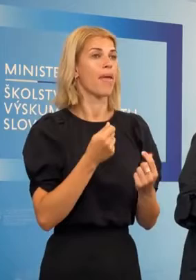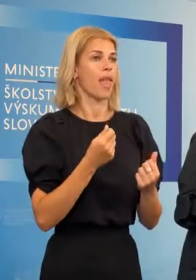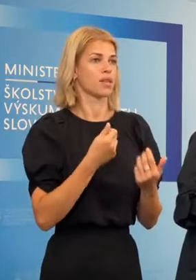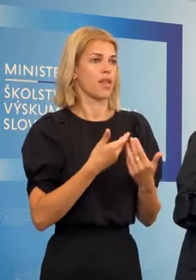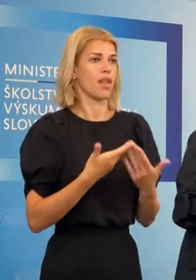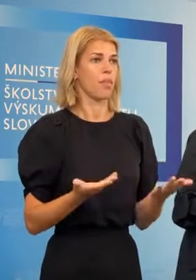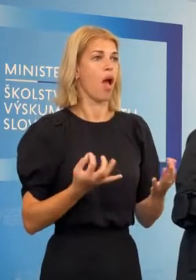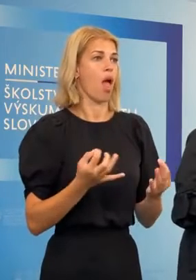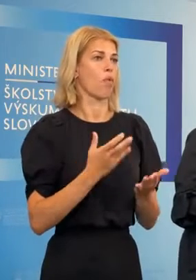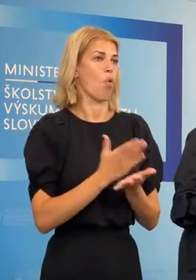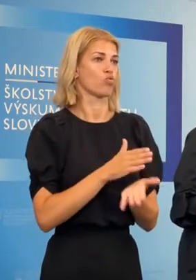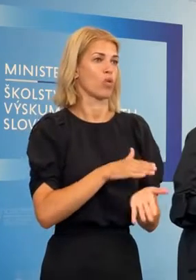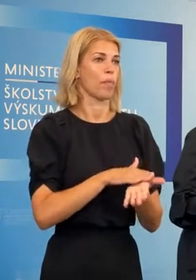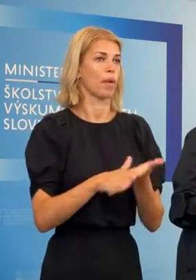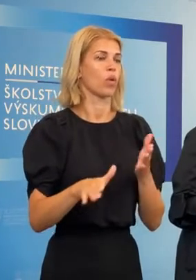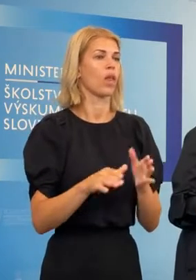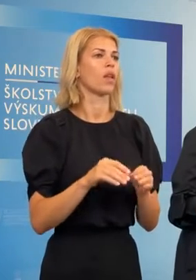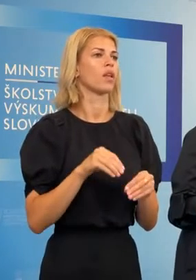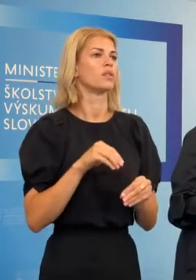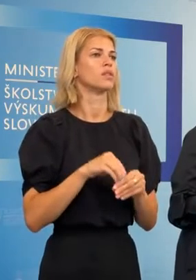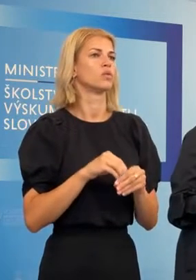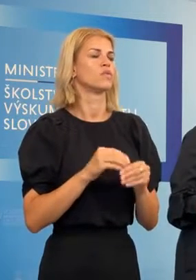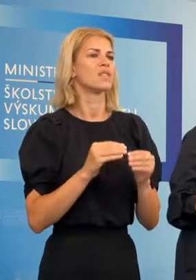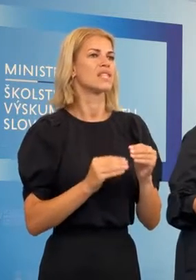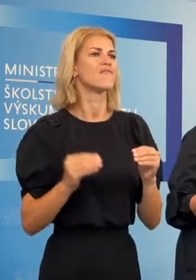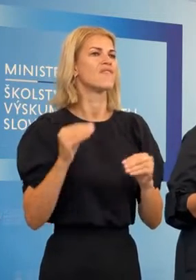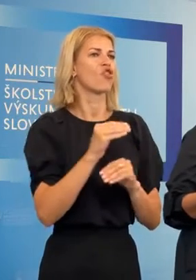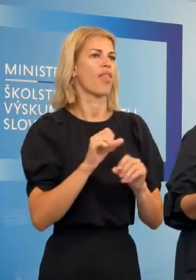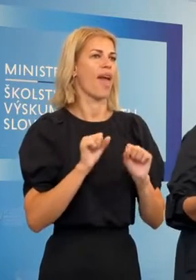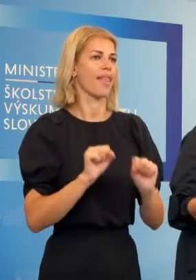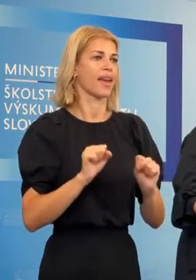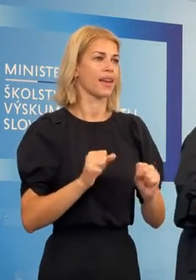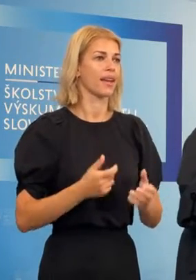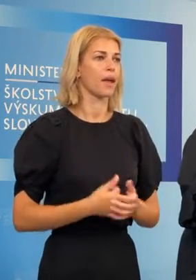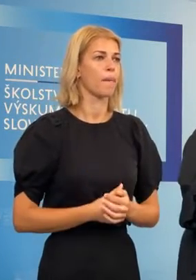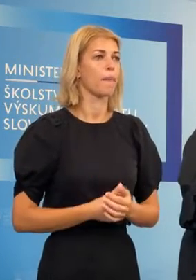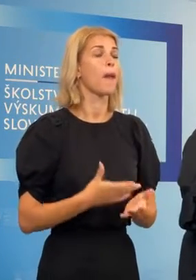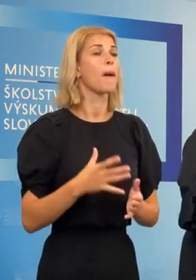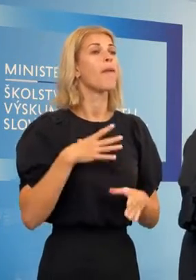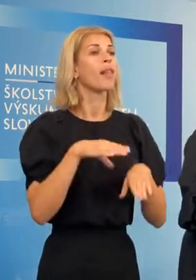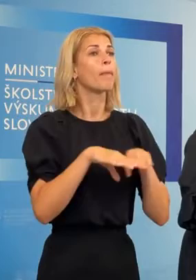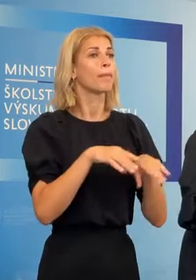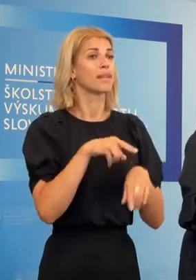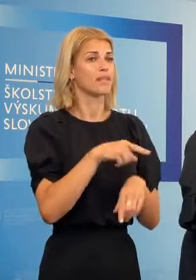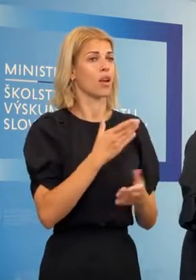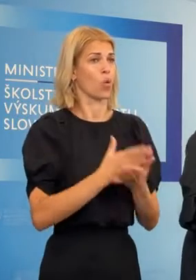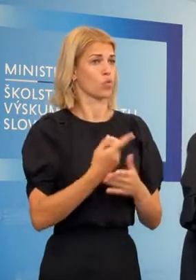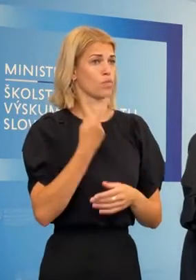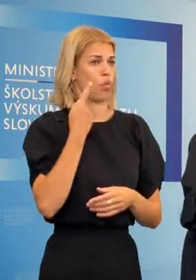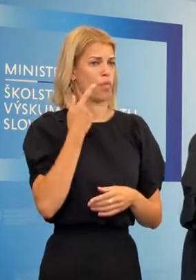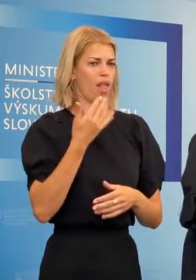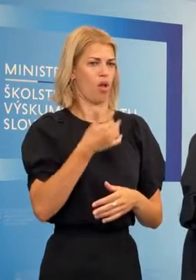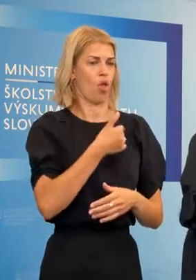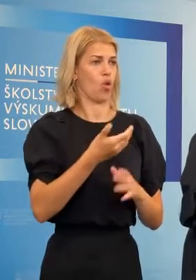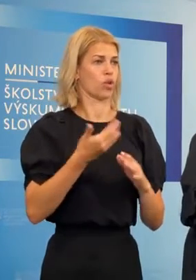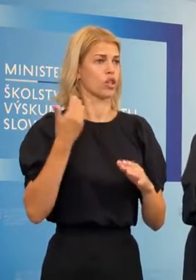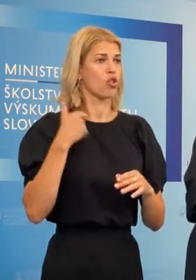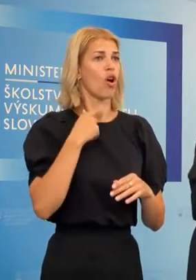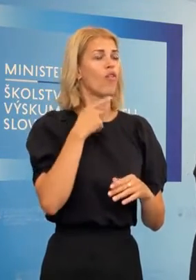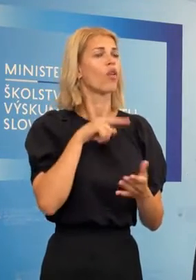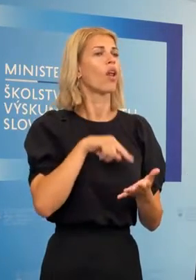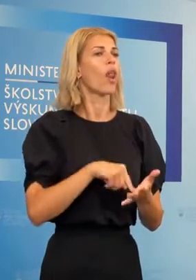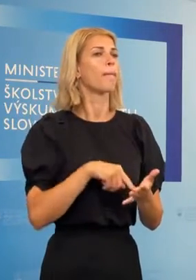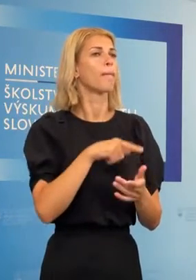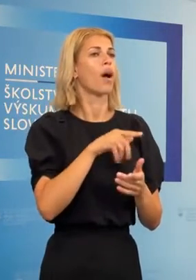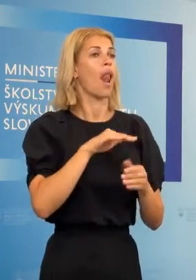keďže peniaze minuli tie násporené na zvýšené faktúry za energie. A pán minister spomínal ešte pred pár týždňami, že počas leta budú prebiehať